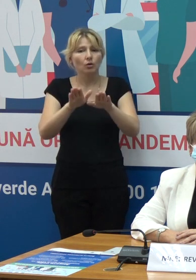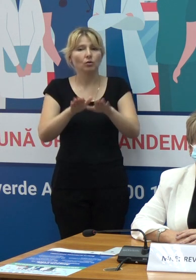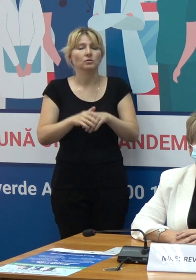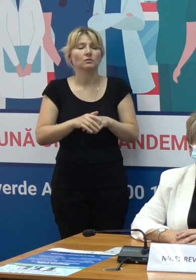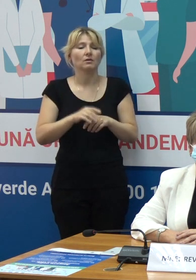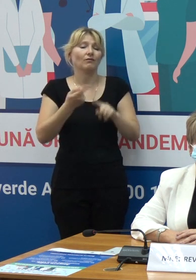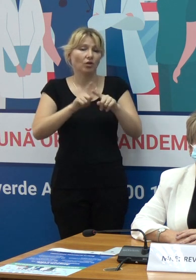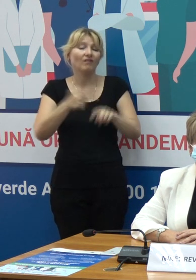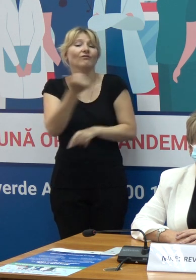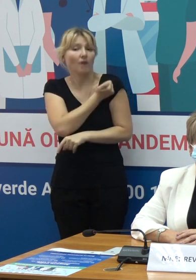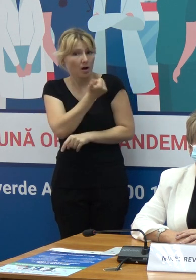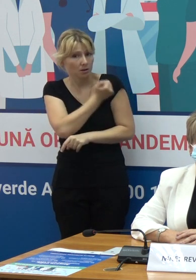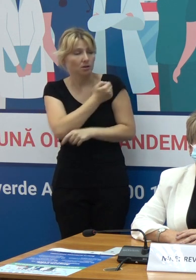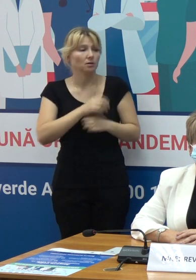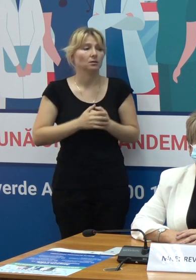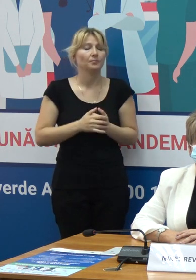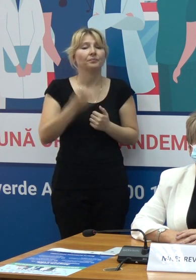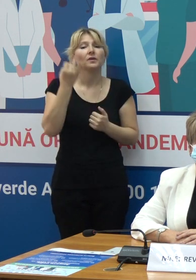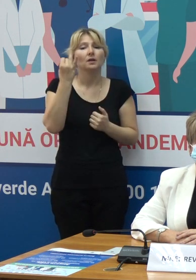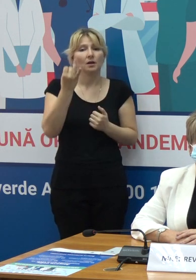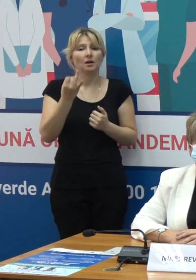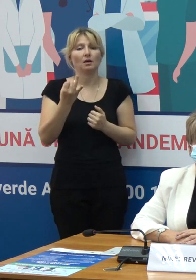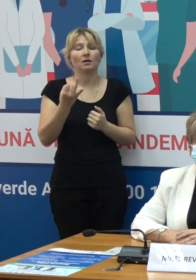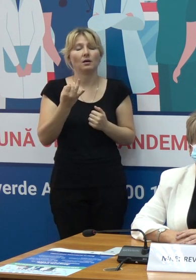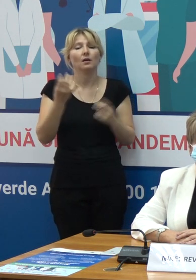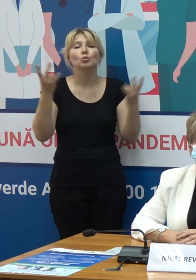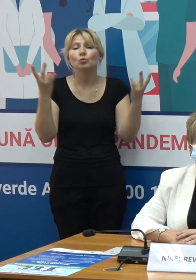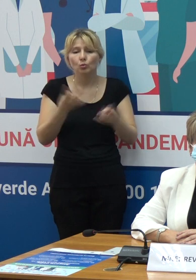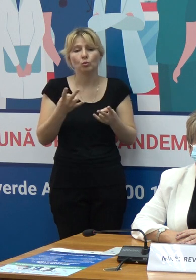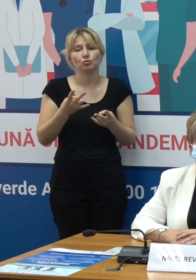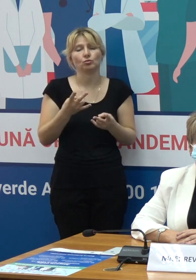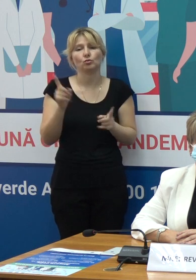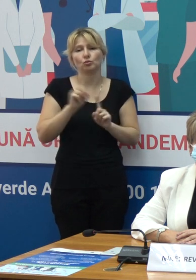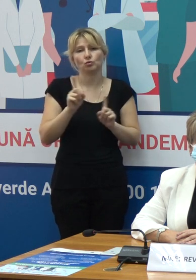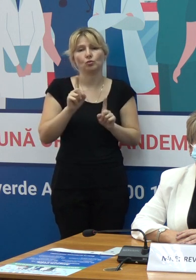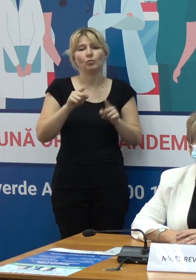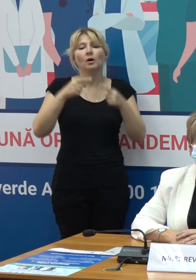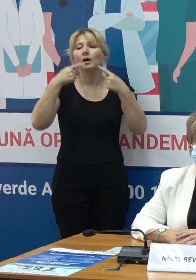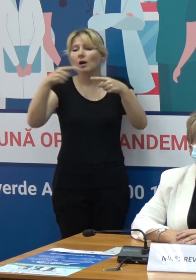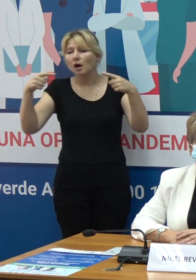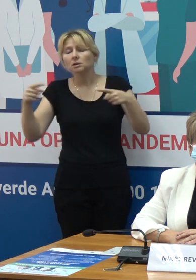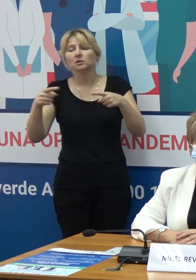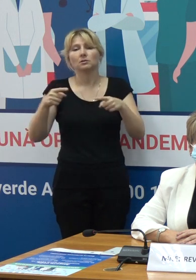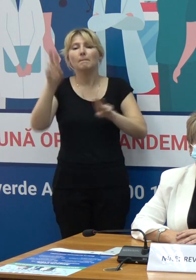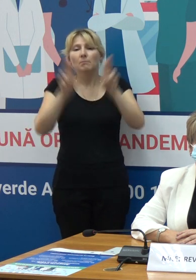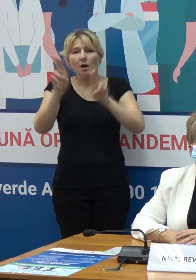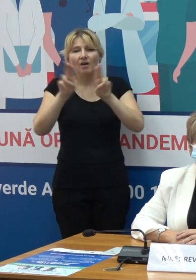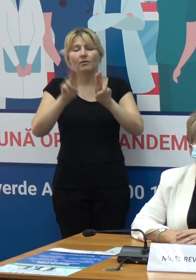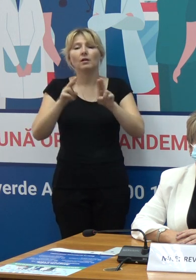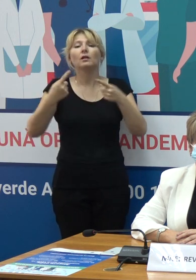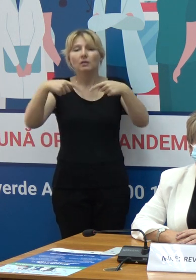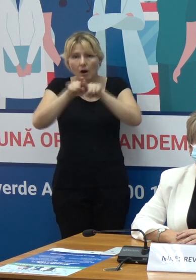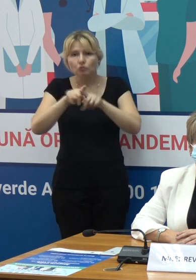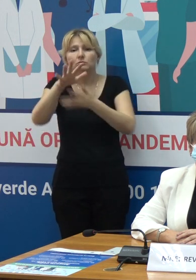rămân absolut valide și necesare și celelalte măsuri de protecție, precum